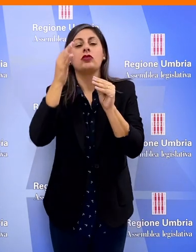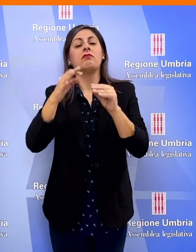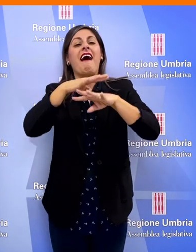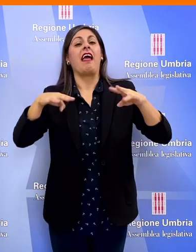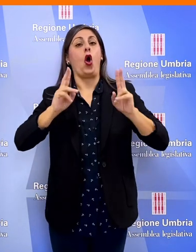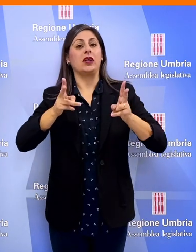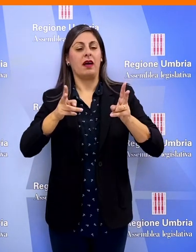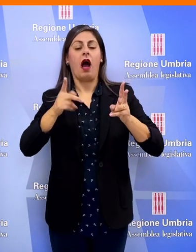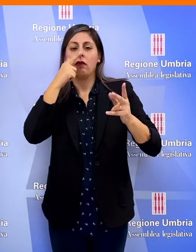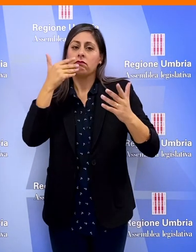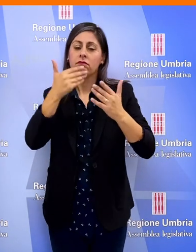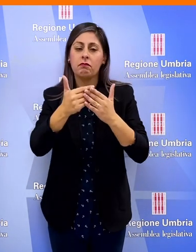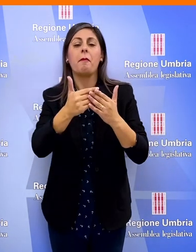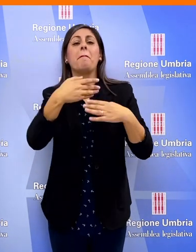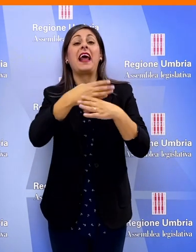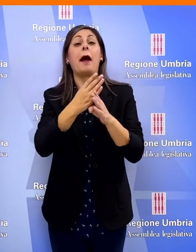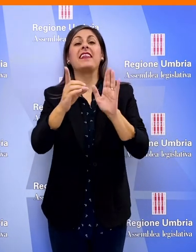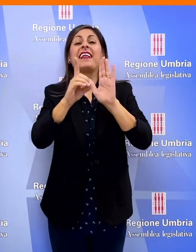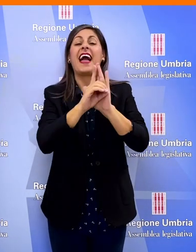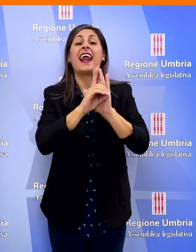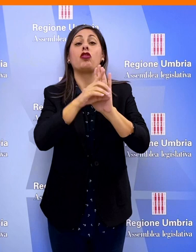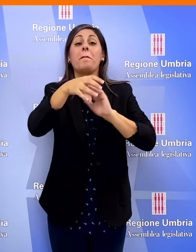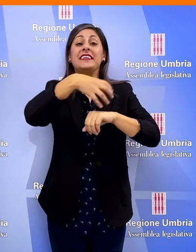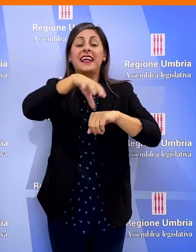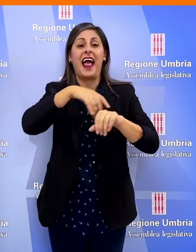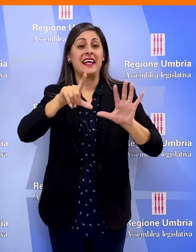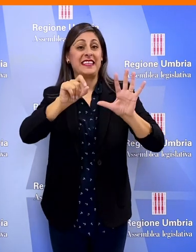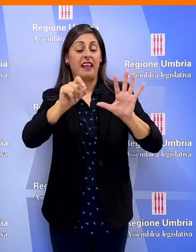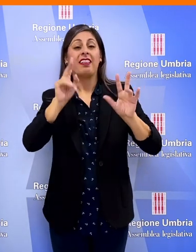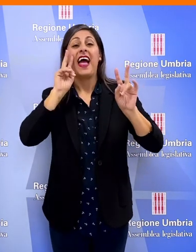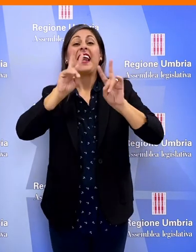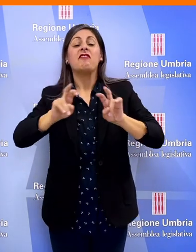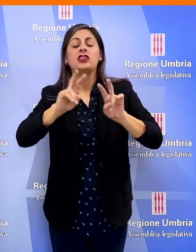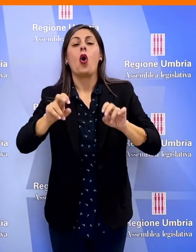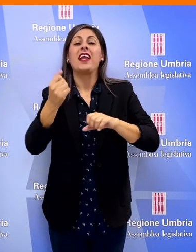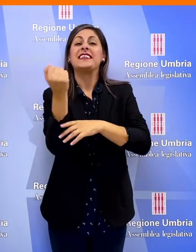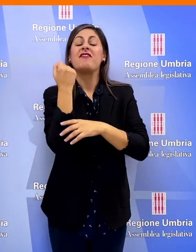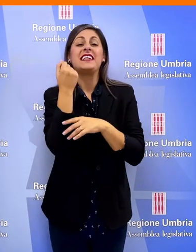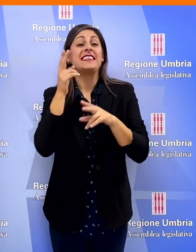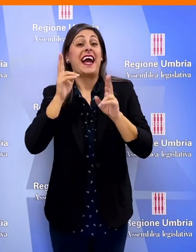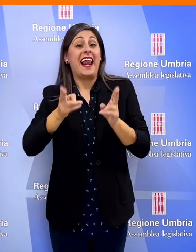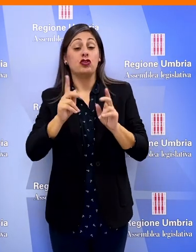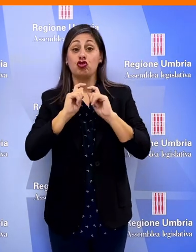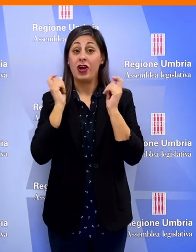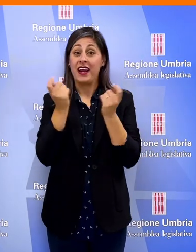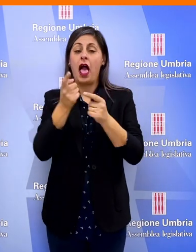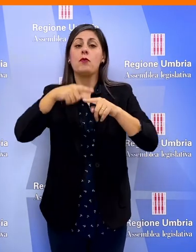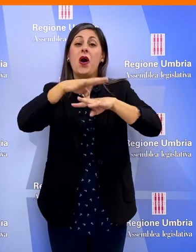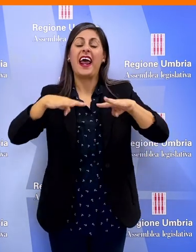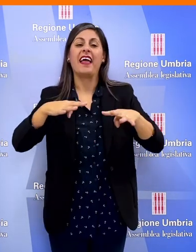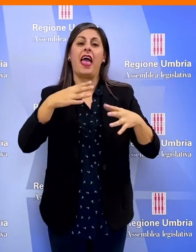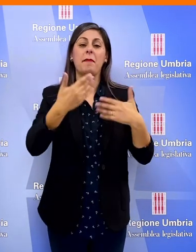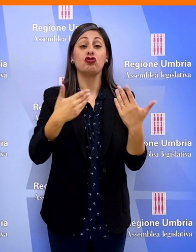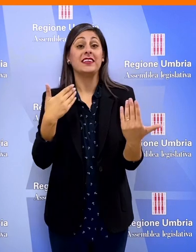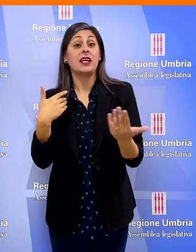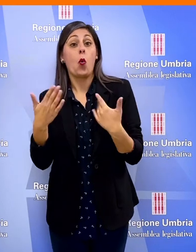della rete ospedaliera in aderenza ai parametri del Decreto Ministeriale 70 con la revisione dei servizi clinici generali e della rete